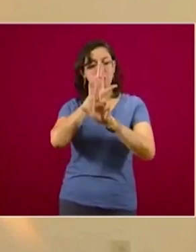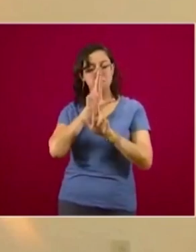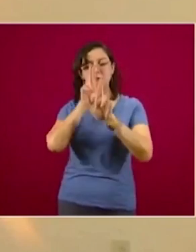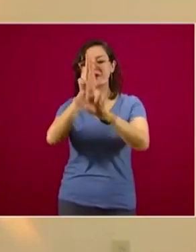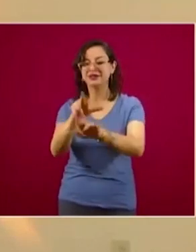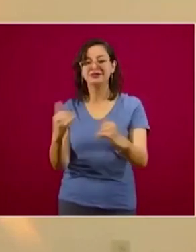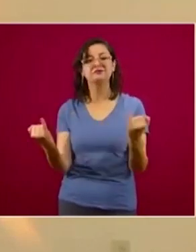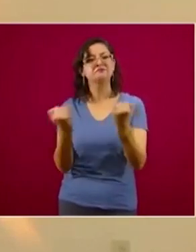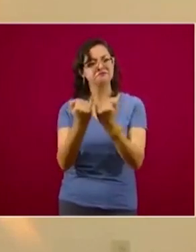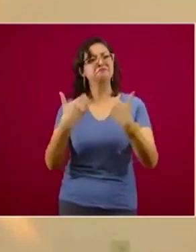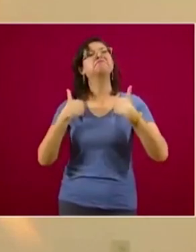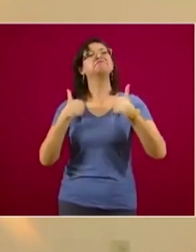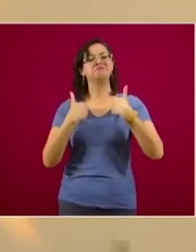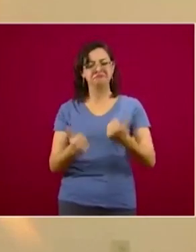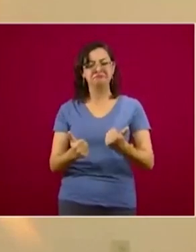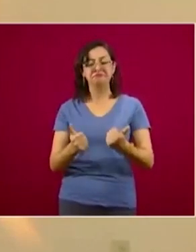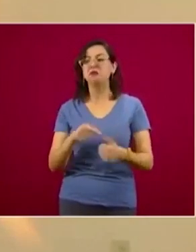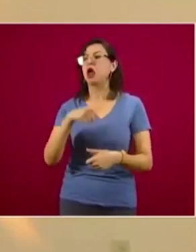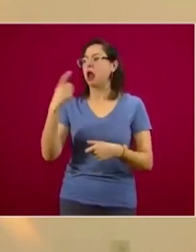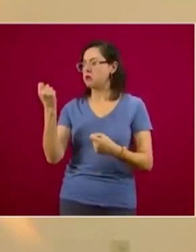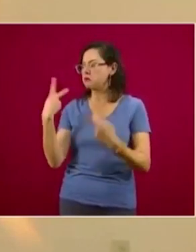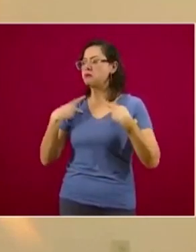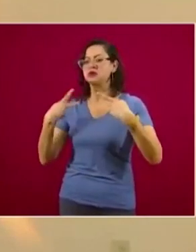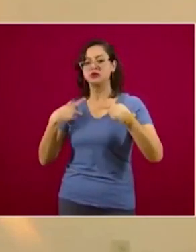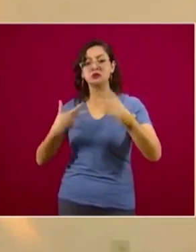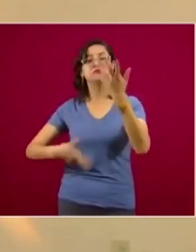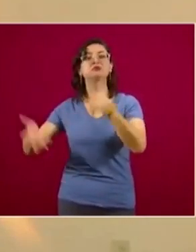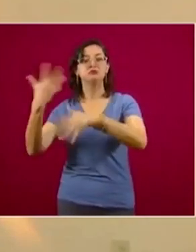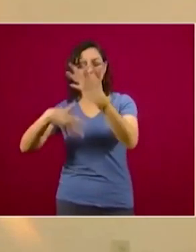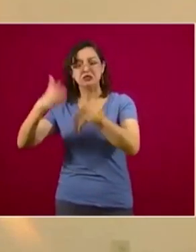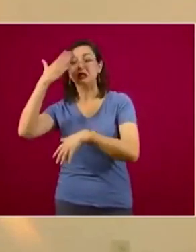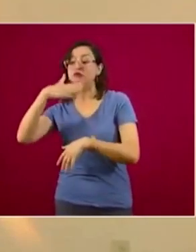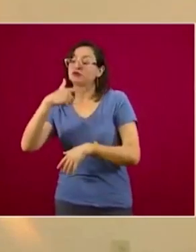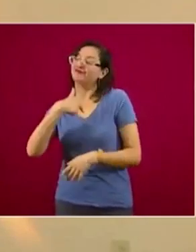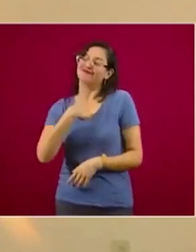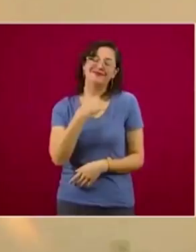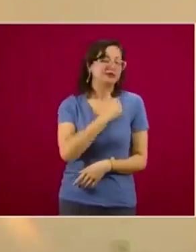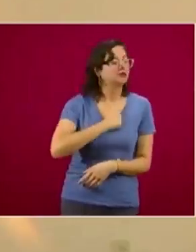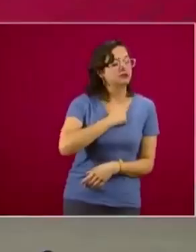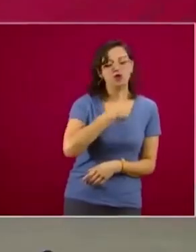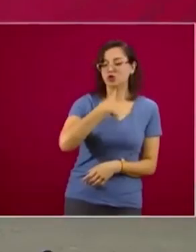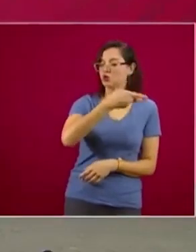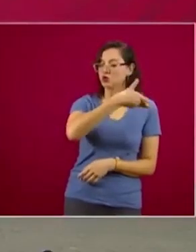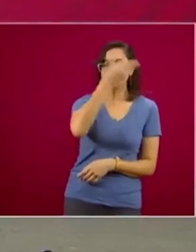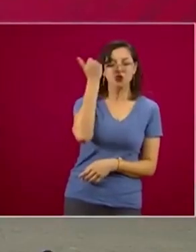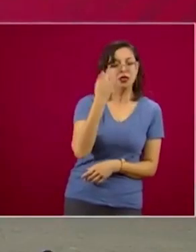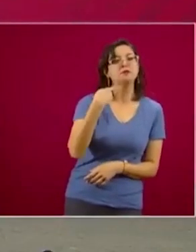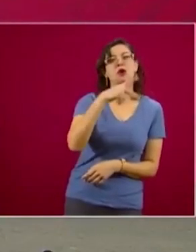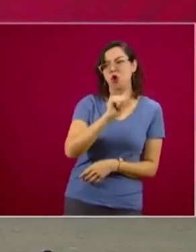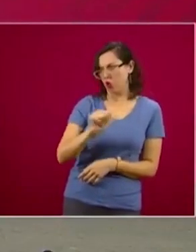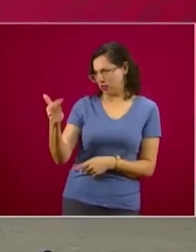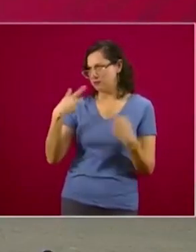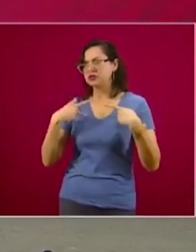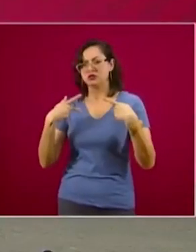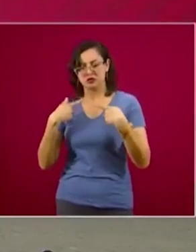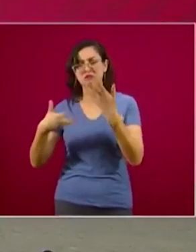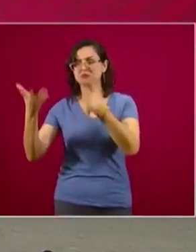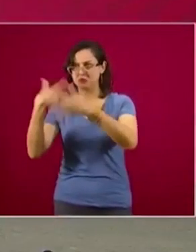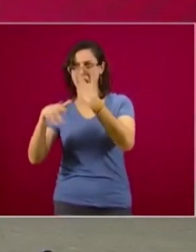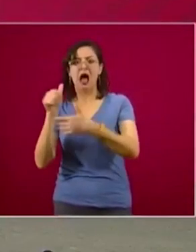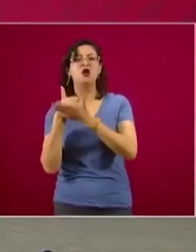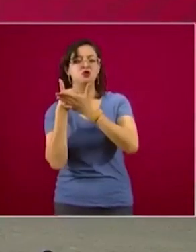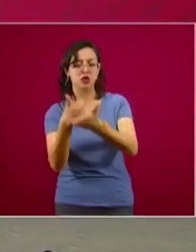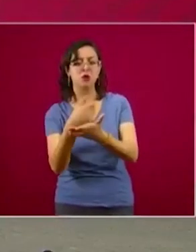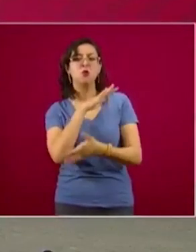Te podemos entender muy bien, quien sabe el lenguaje de señas, no es mi caso, desafortunadamente puede asistirte y si no, con otros